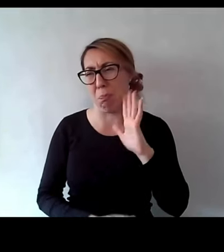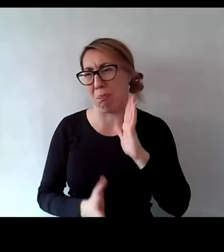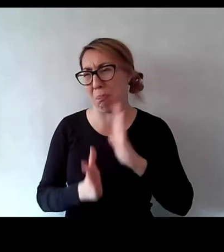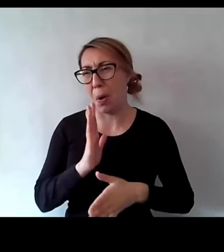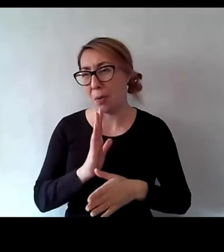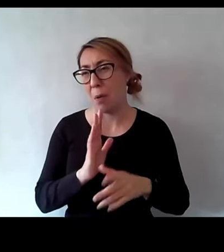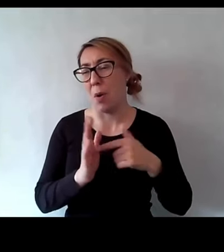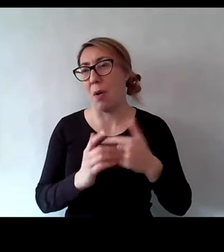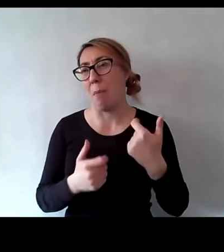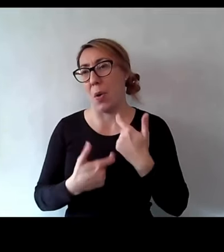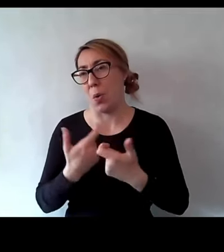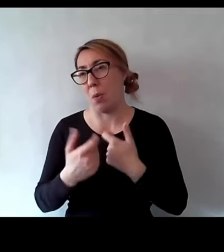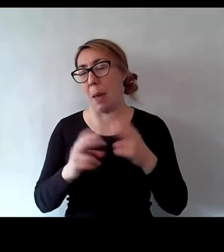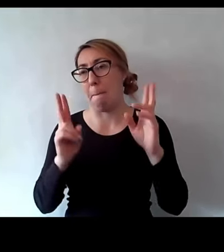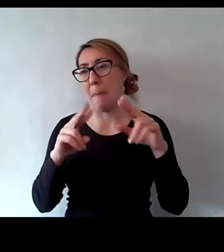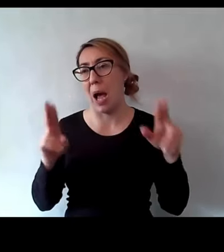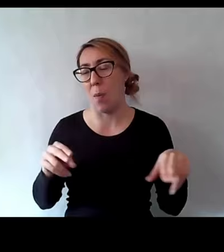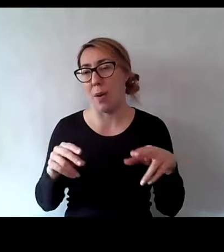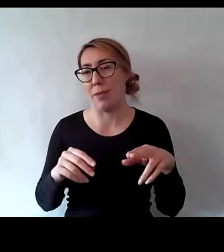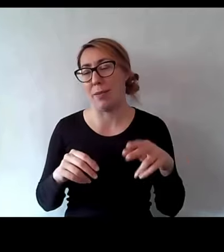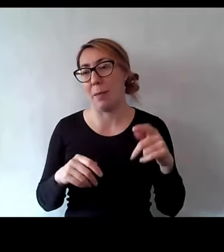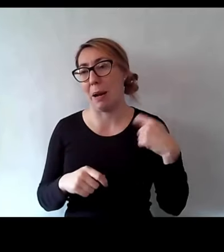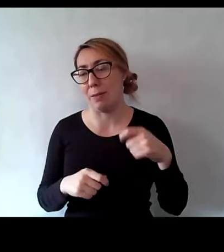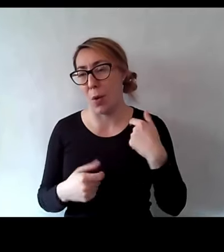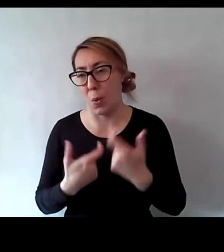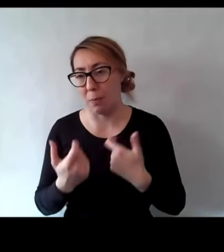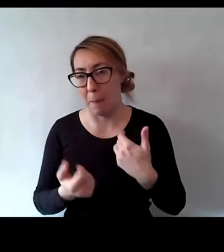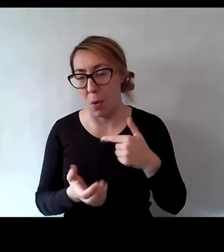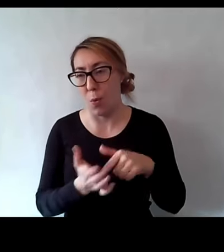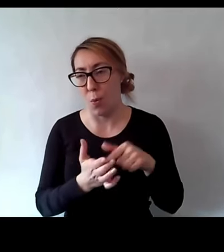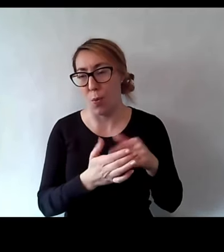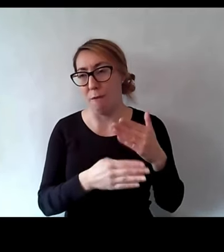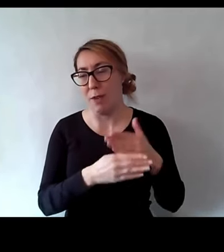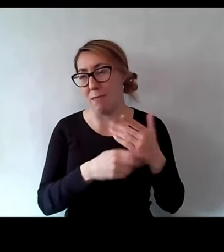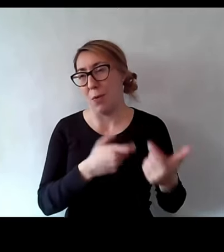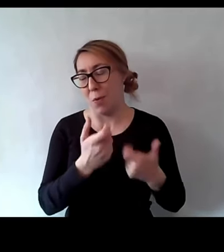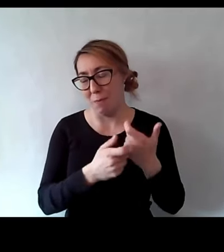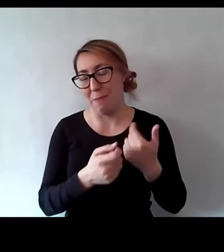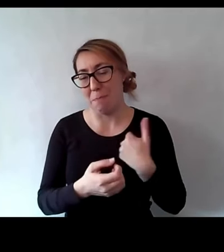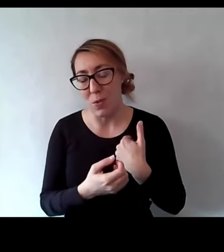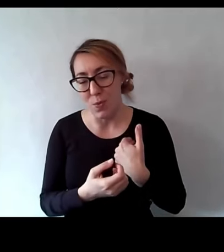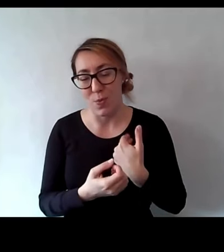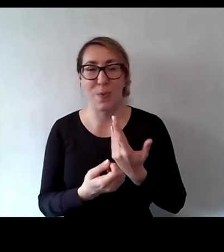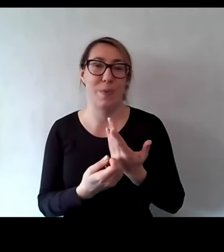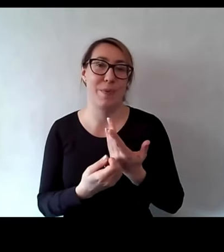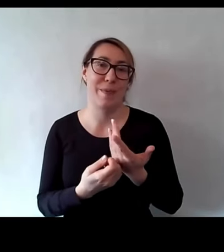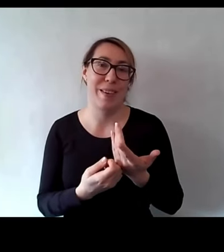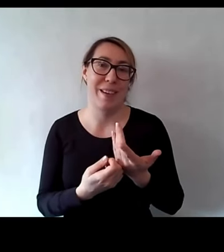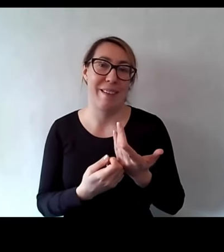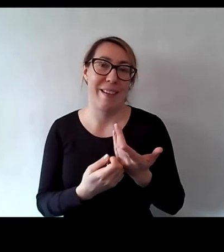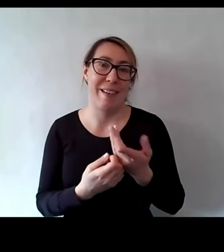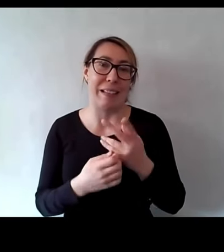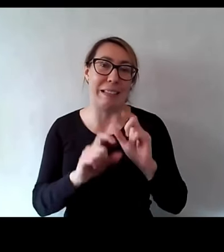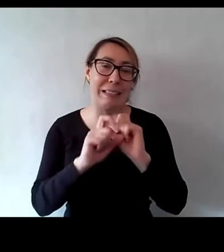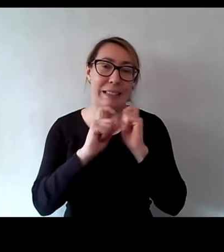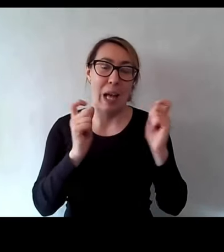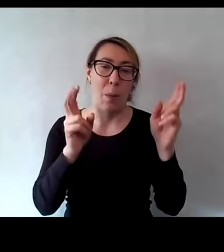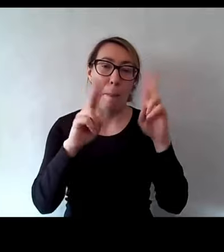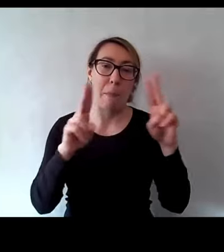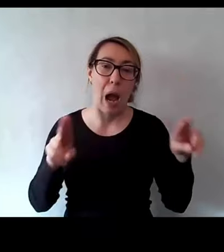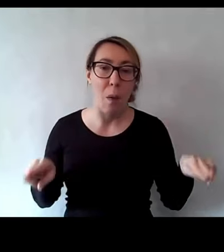Pałac Prezydencki, bo oni rzeczywiście robili Pałac Prezydencki i cały pałac jest